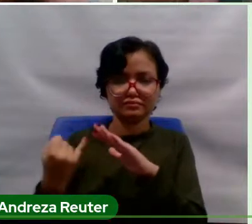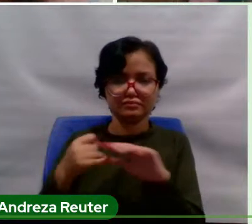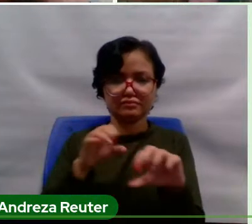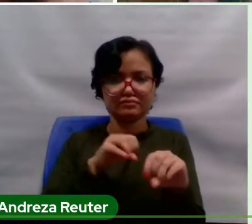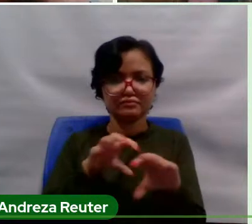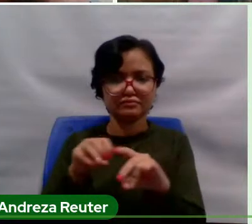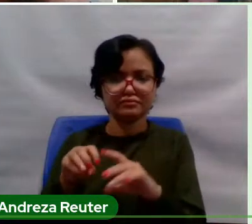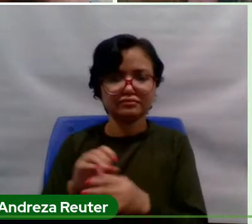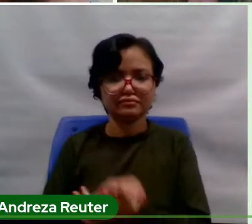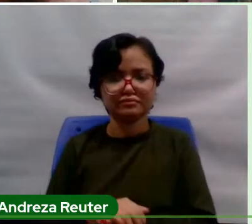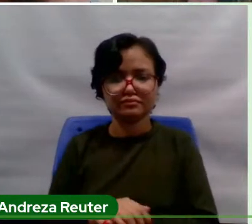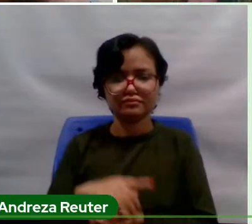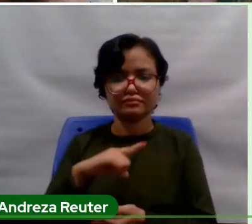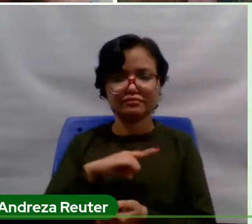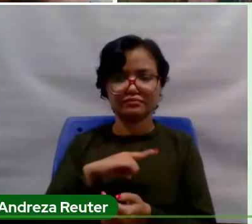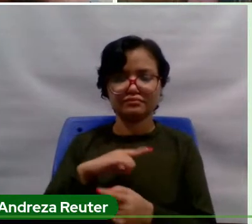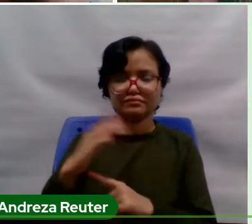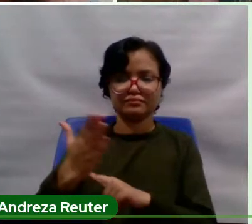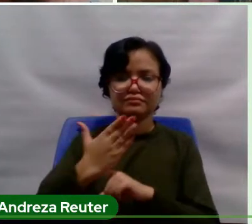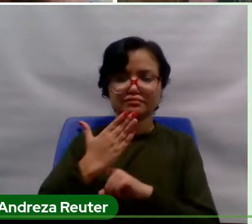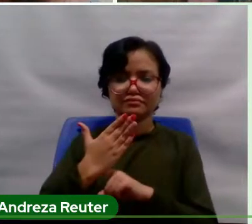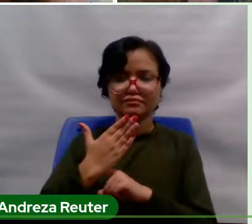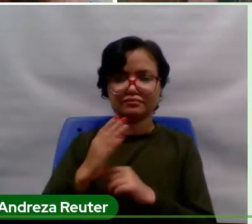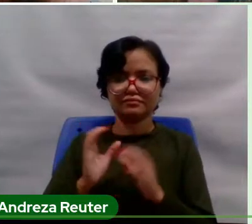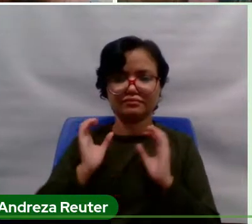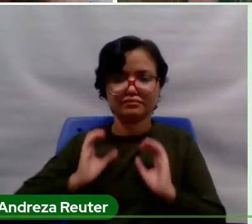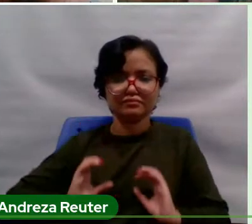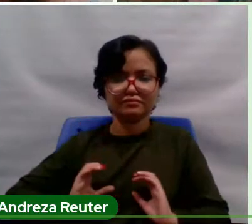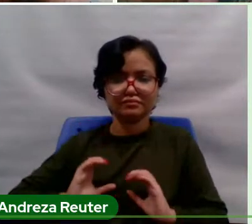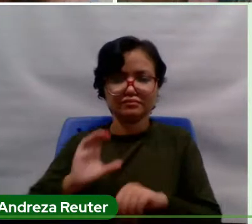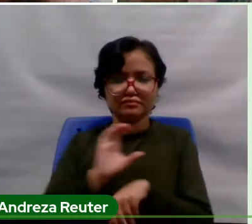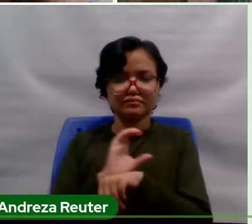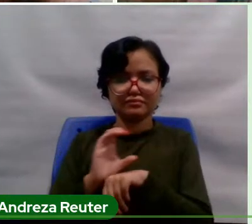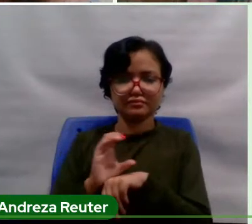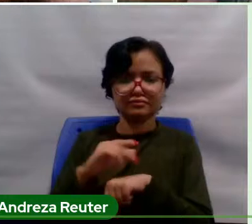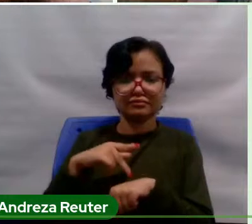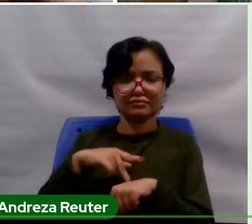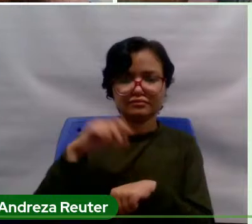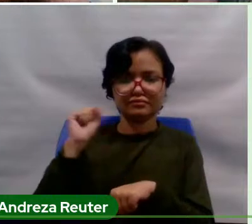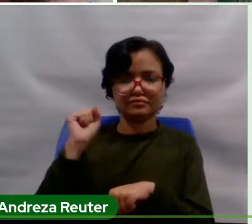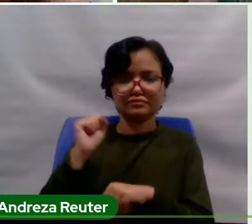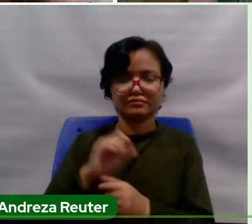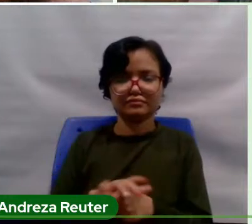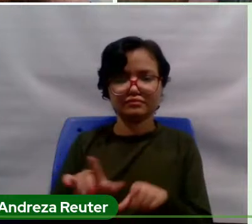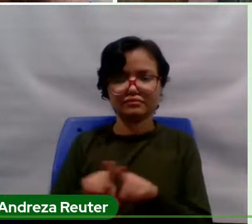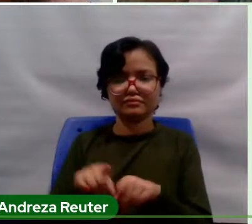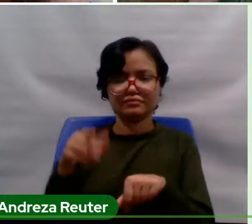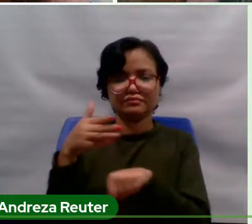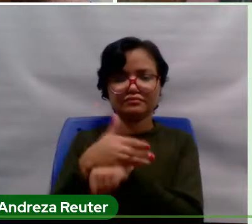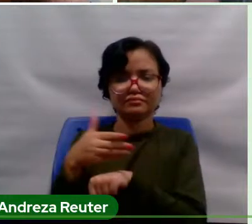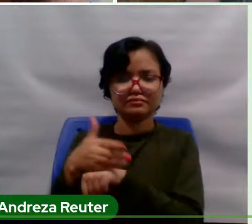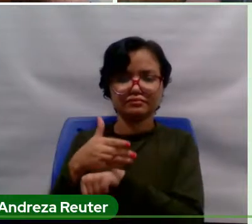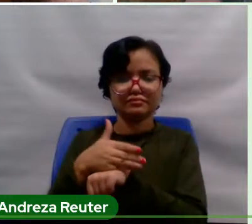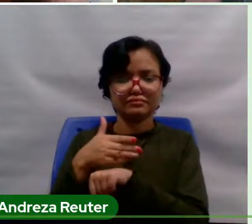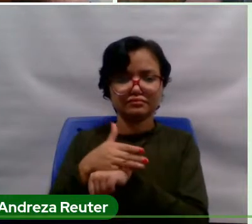além de ter a colaboração de coordenadores de cursos de pós-graduação e participantes do